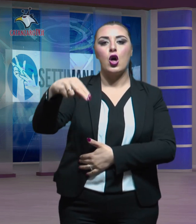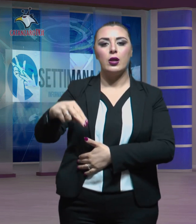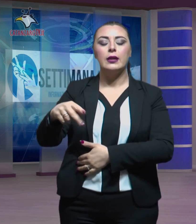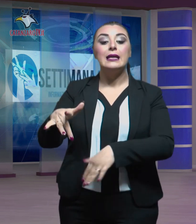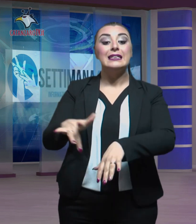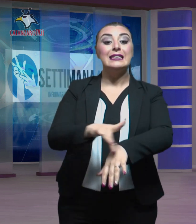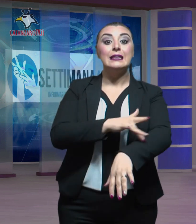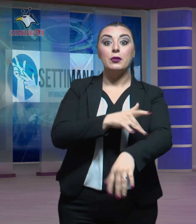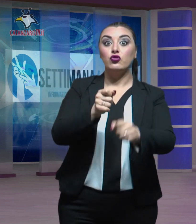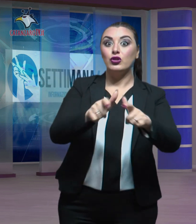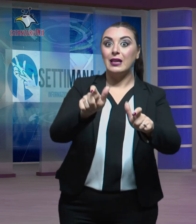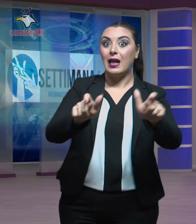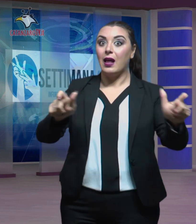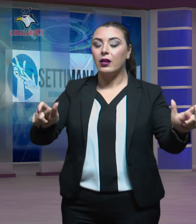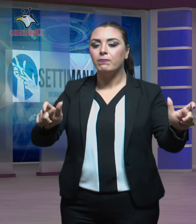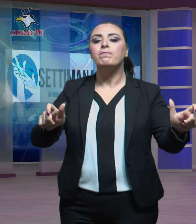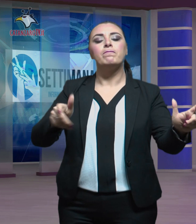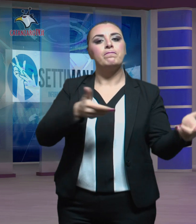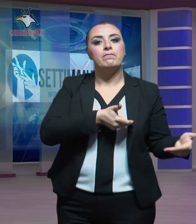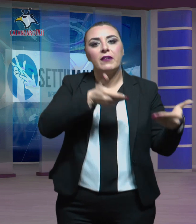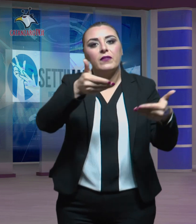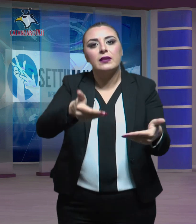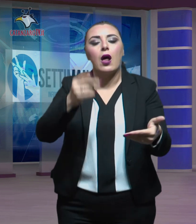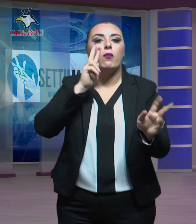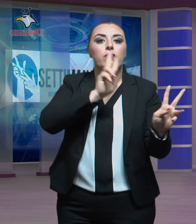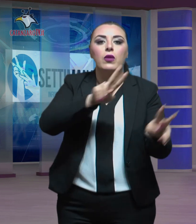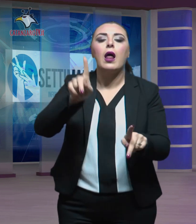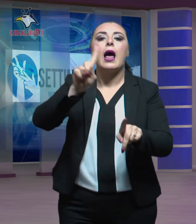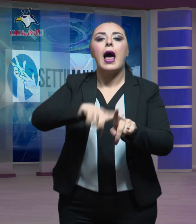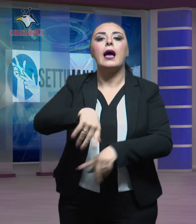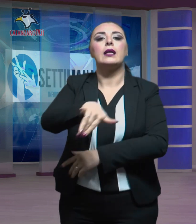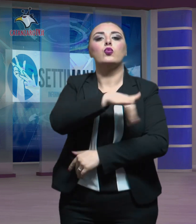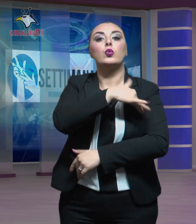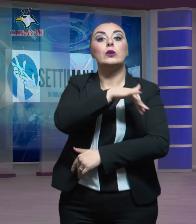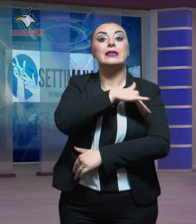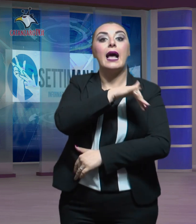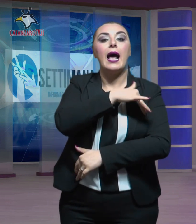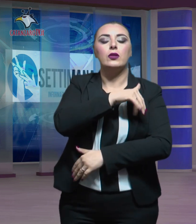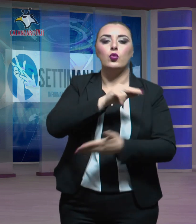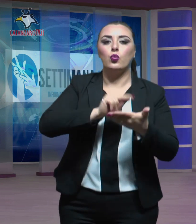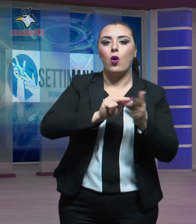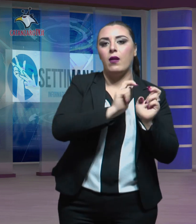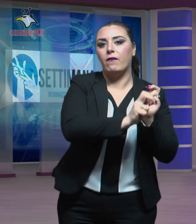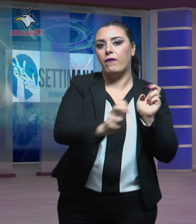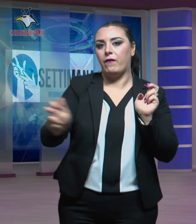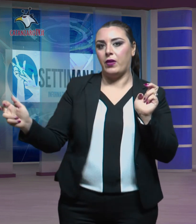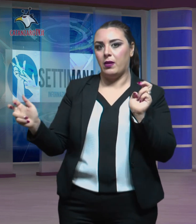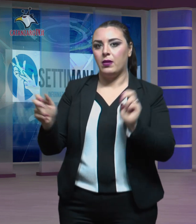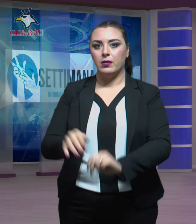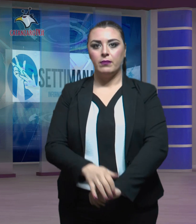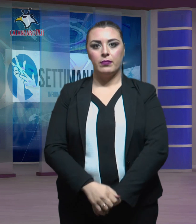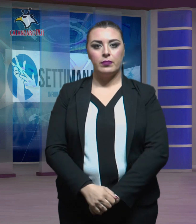cittadinanza saranno invitati anche gli studenti di tutti gli istituti scolastici.